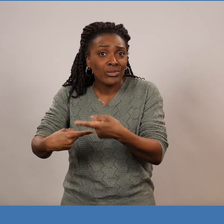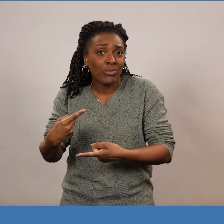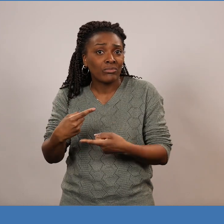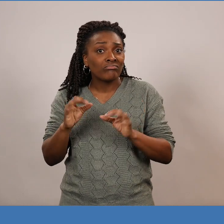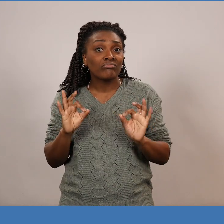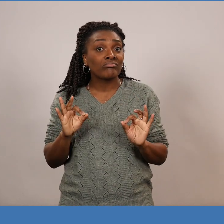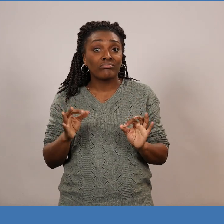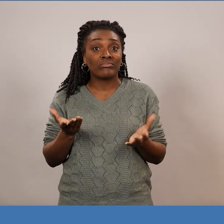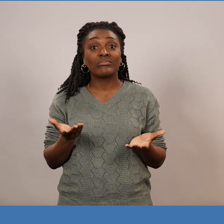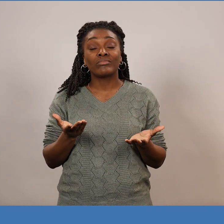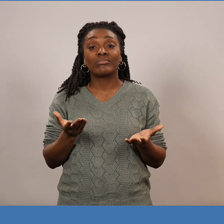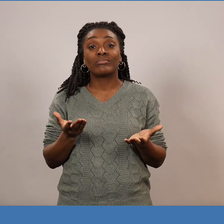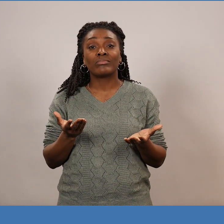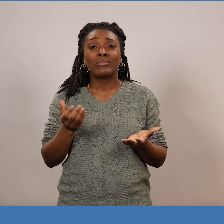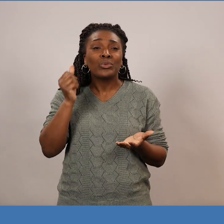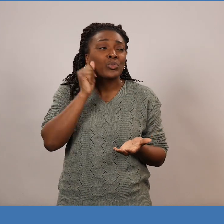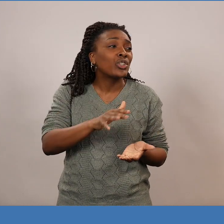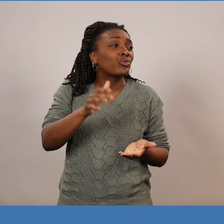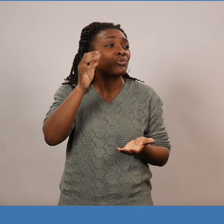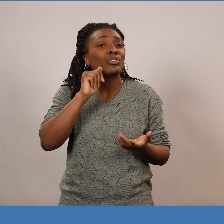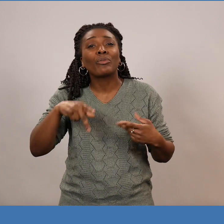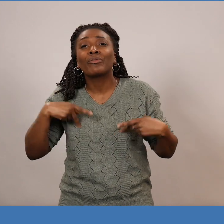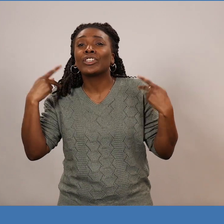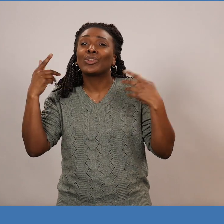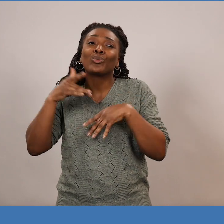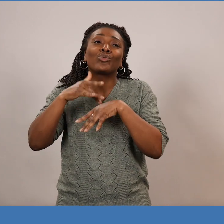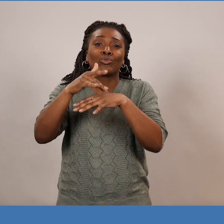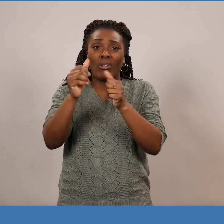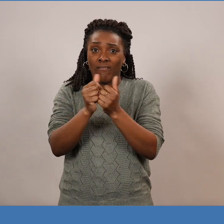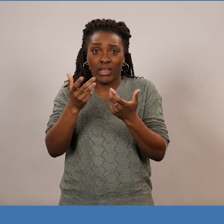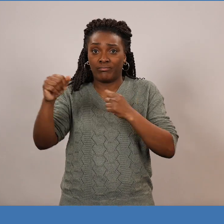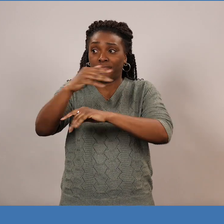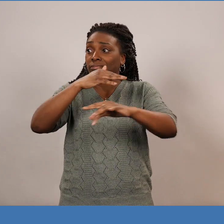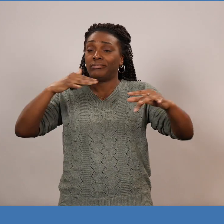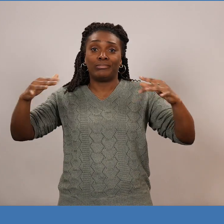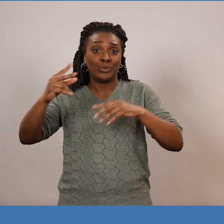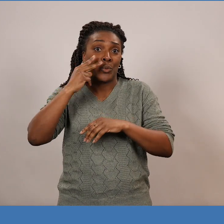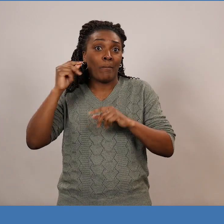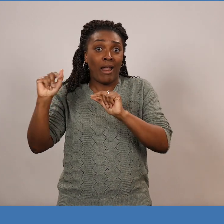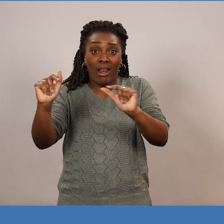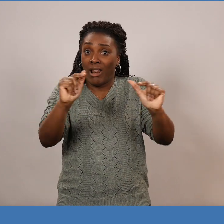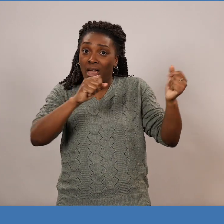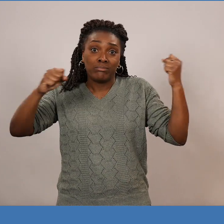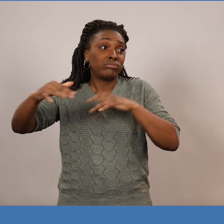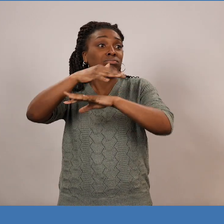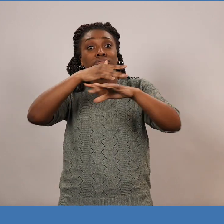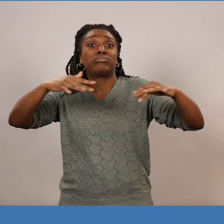génération. Et la vie au quotidien, nous la passons dans un milieu